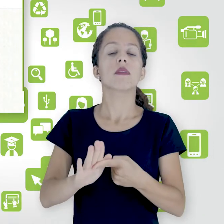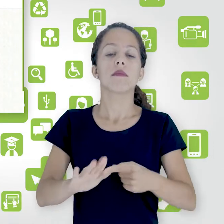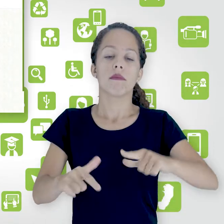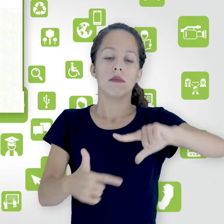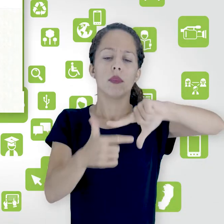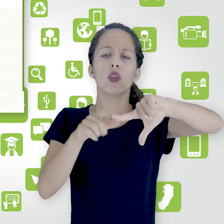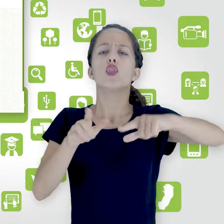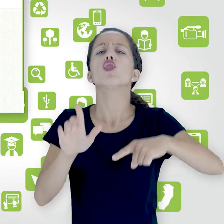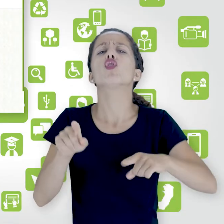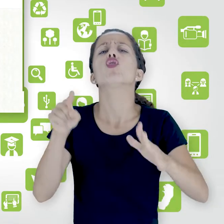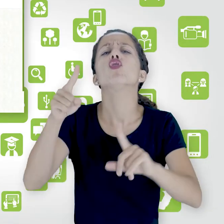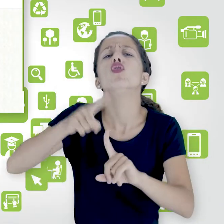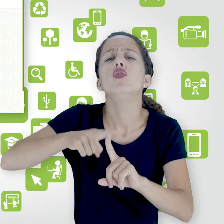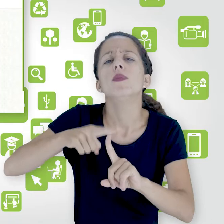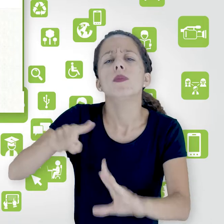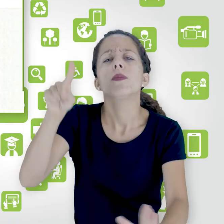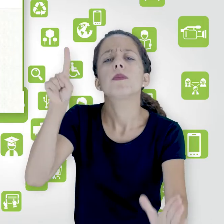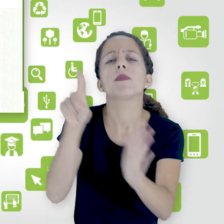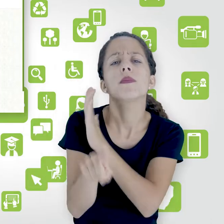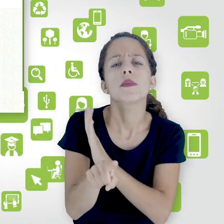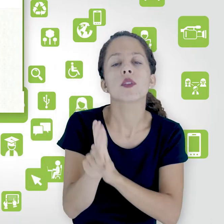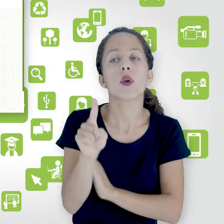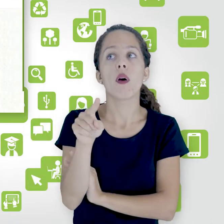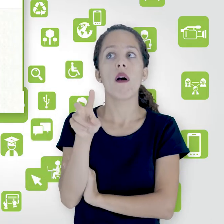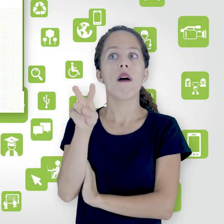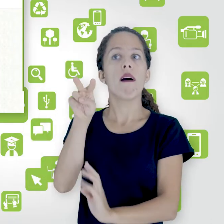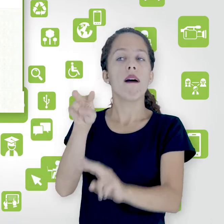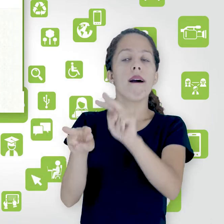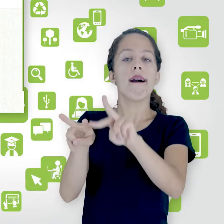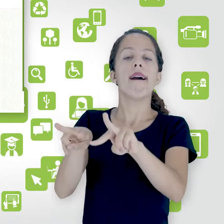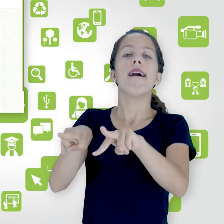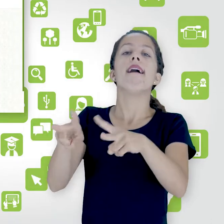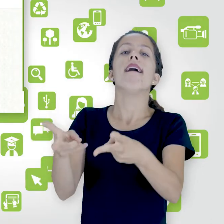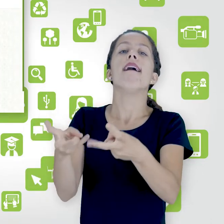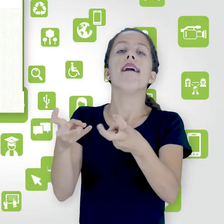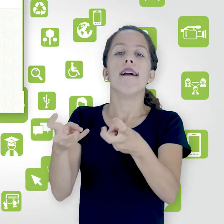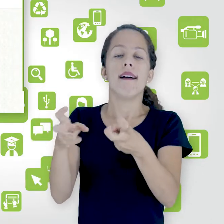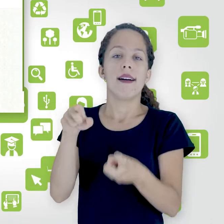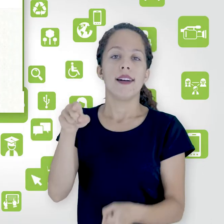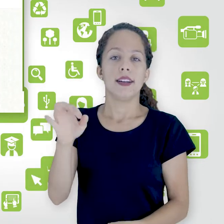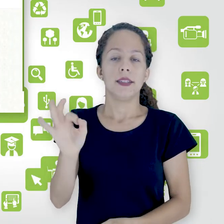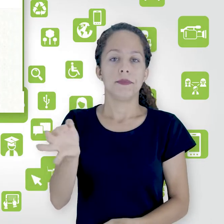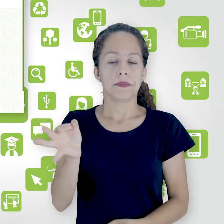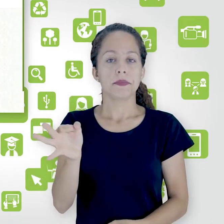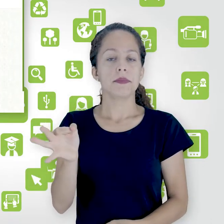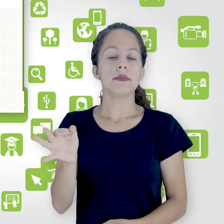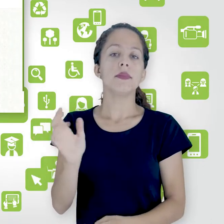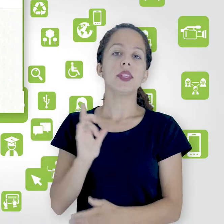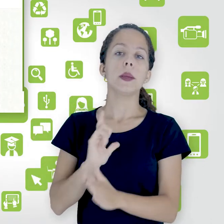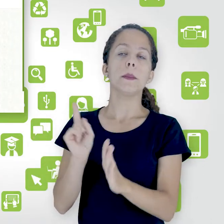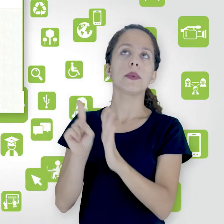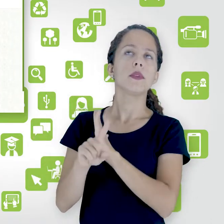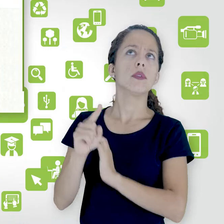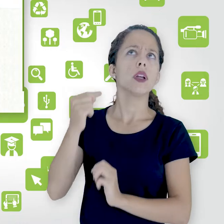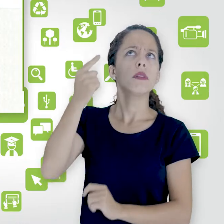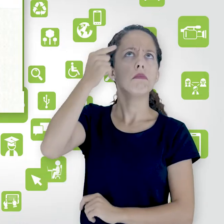pergunta e aqui a gente pode visualizar a pergunta, caso a gente não lembre qual é.